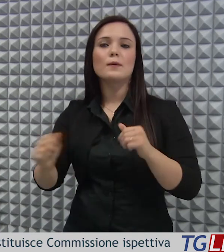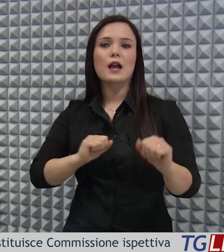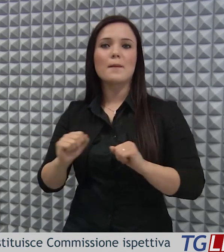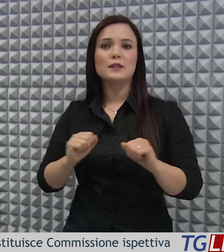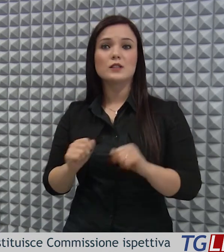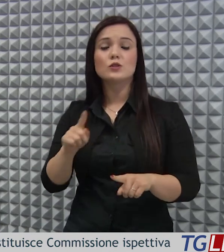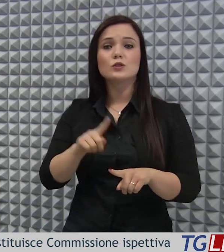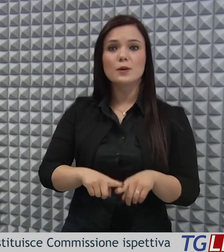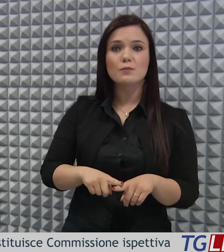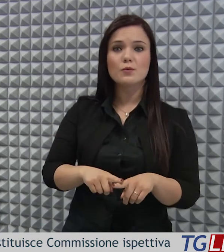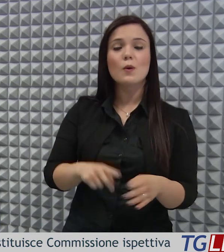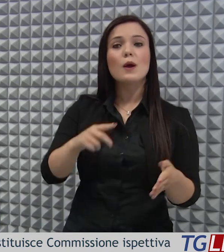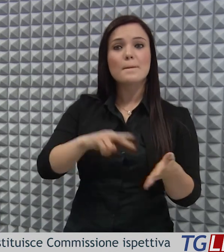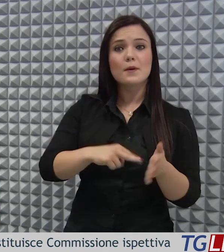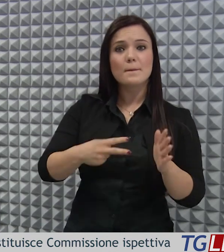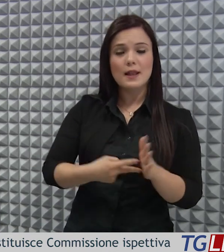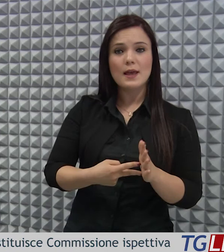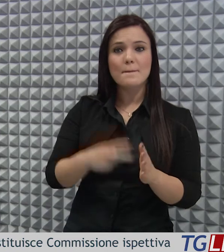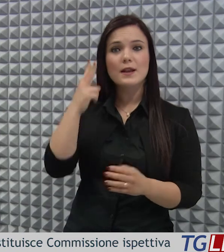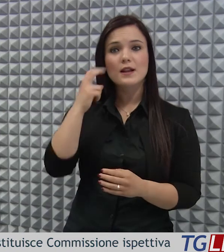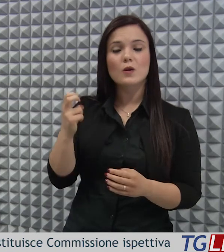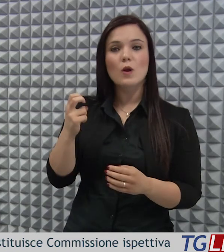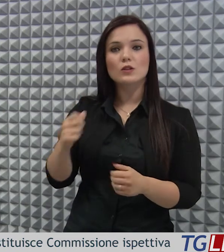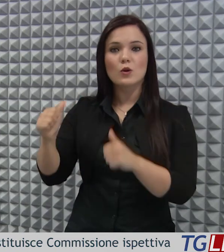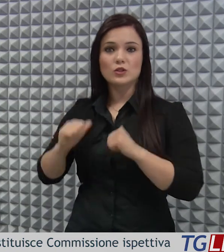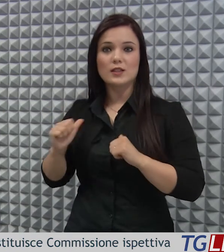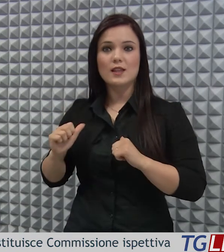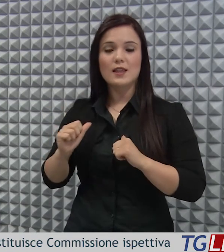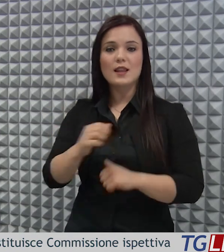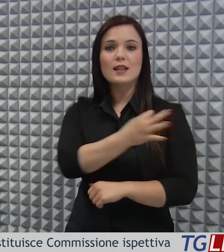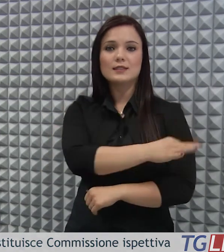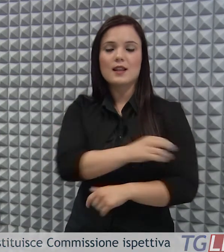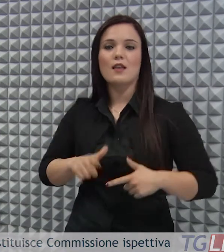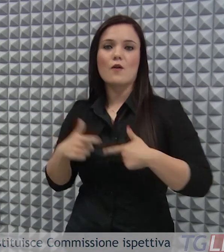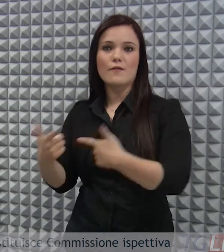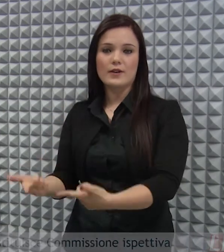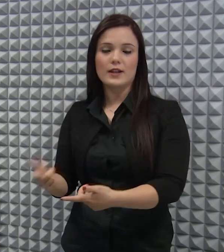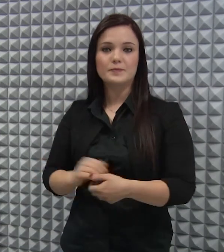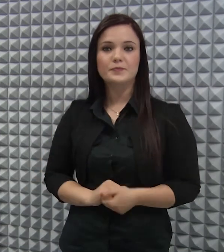impedimenti nell'erogazione dei servizi sanitari ai cittadini.